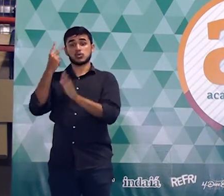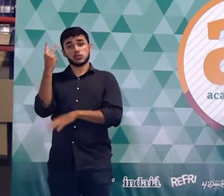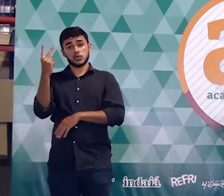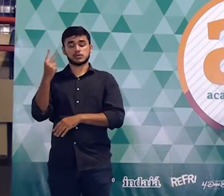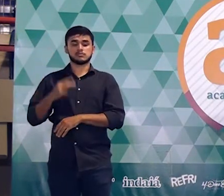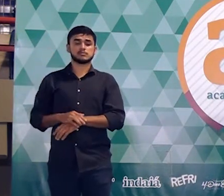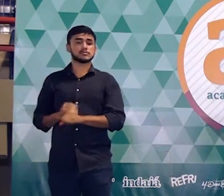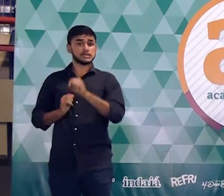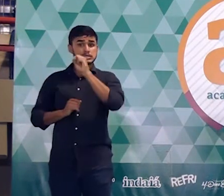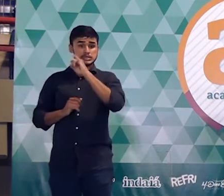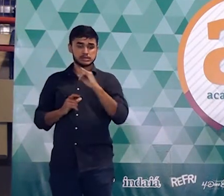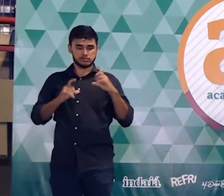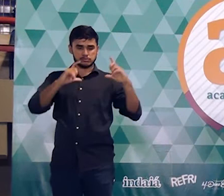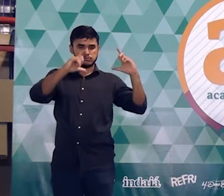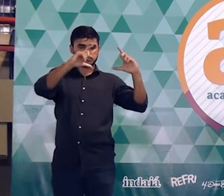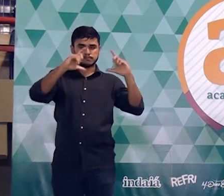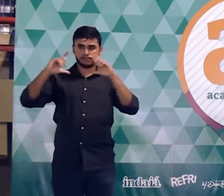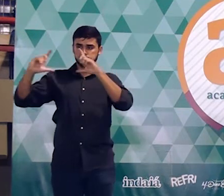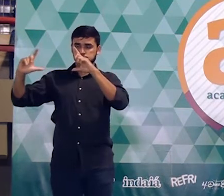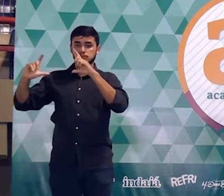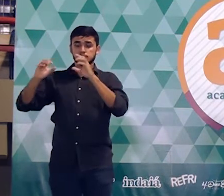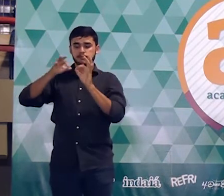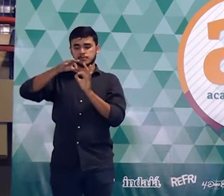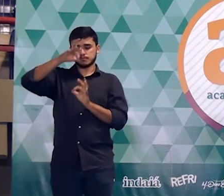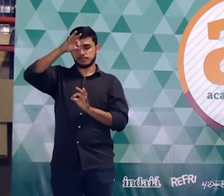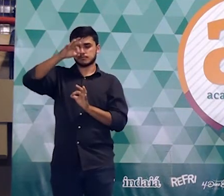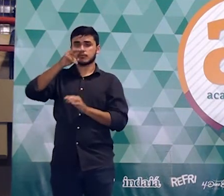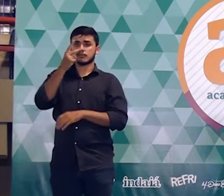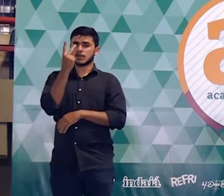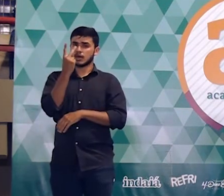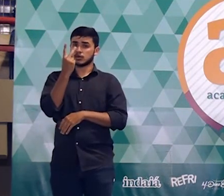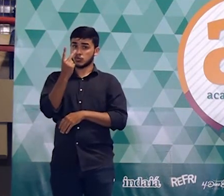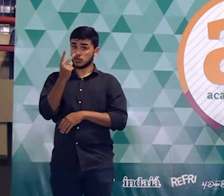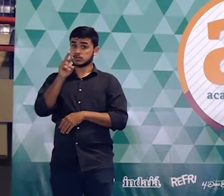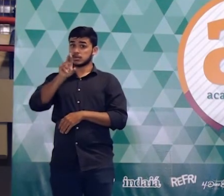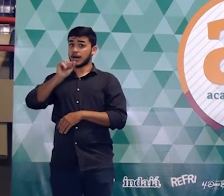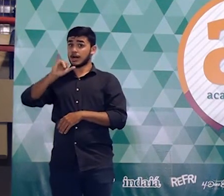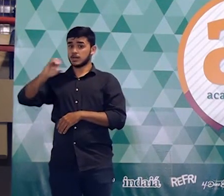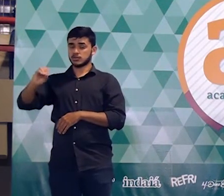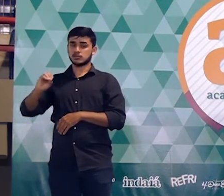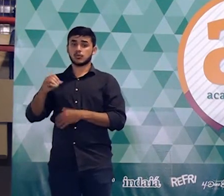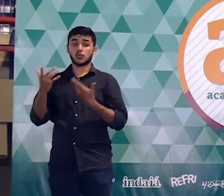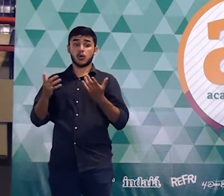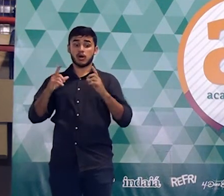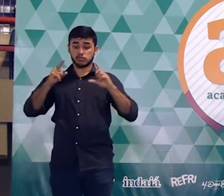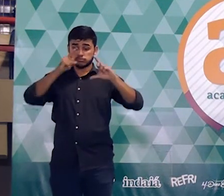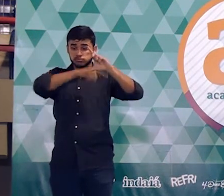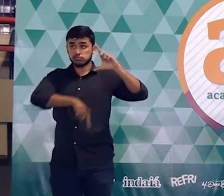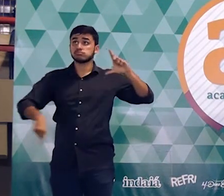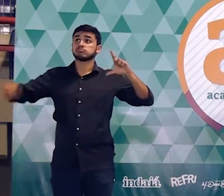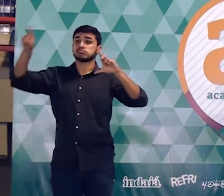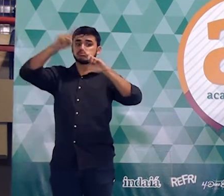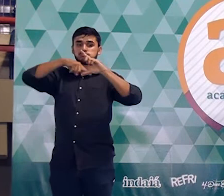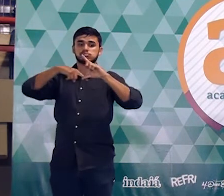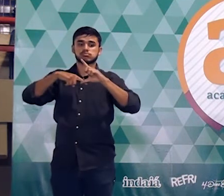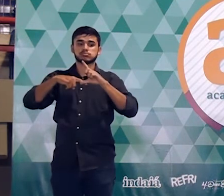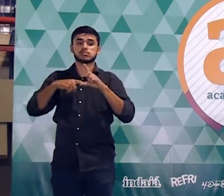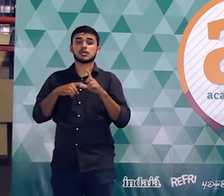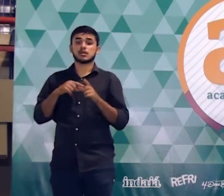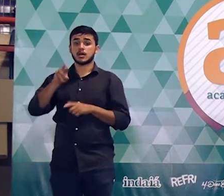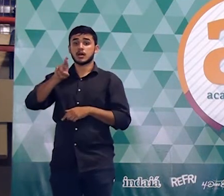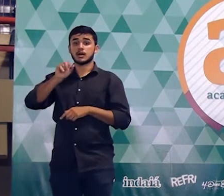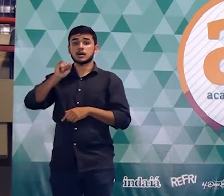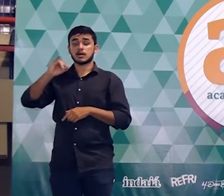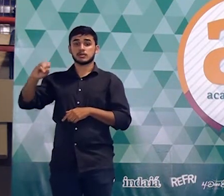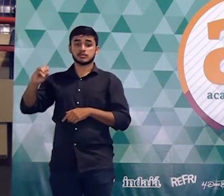círculo pequeno que é o círculo de branco tem raio 2 qual é a medida do círculo grande se o círculo pequeno